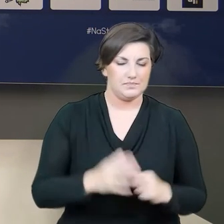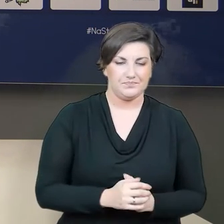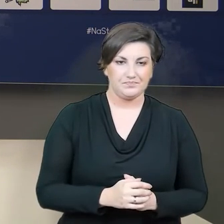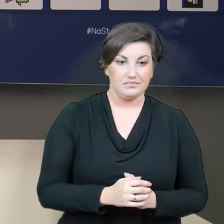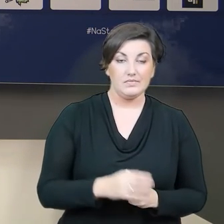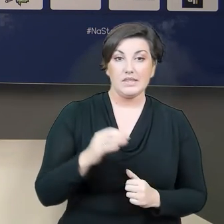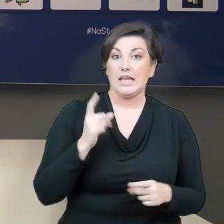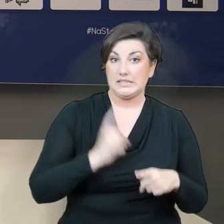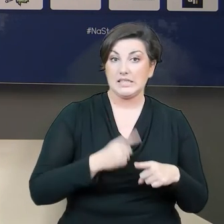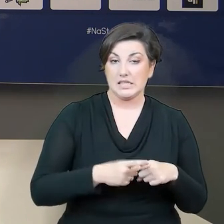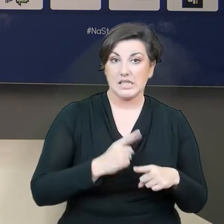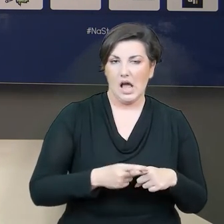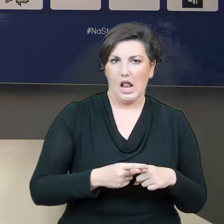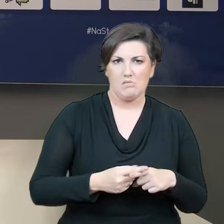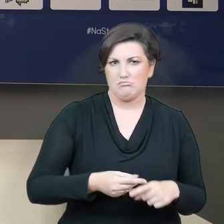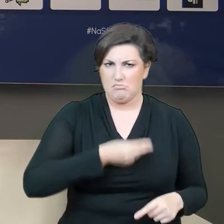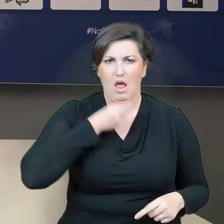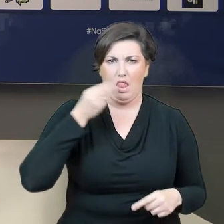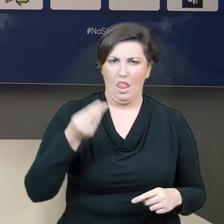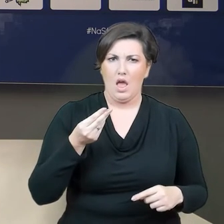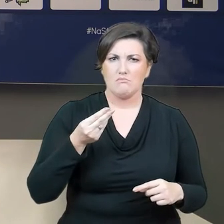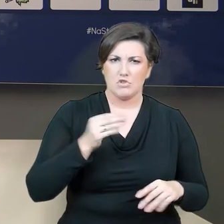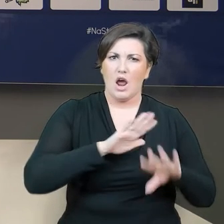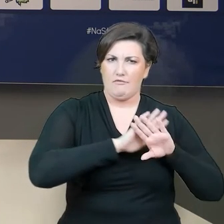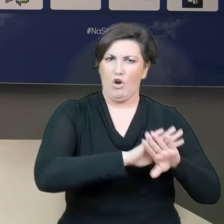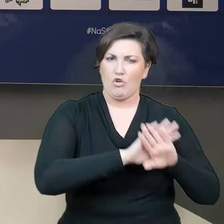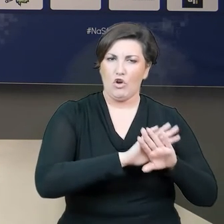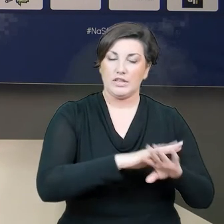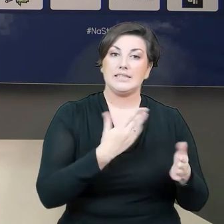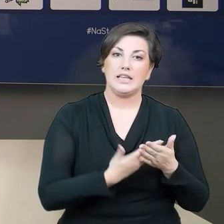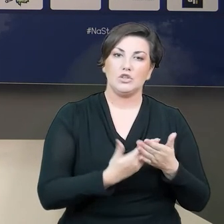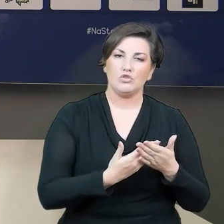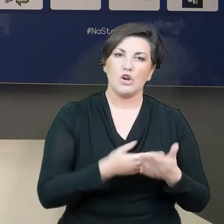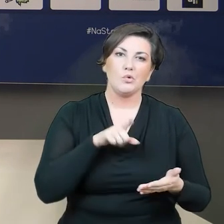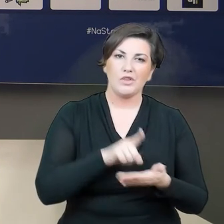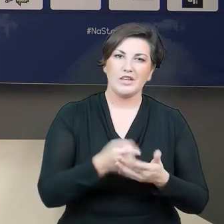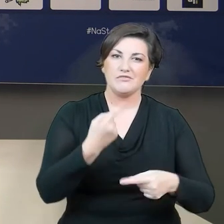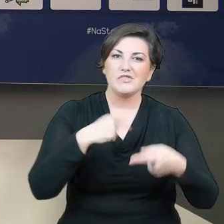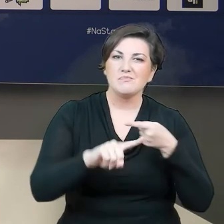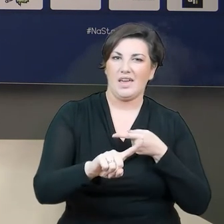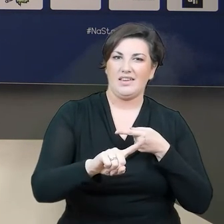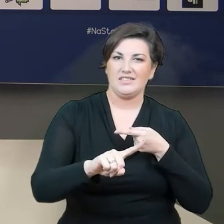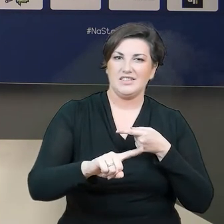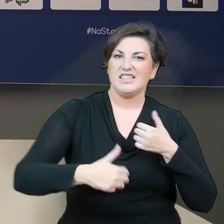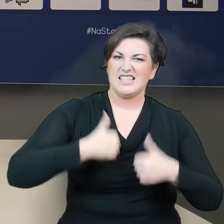udany transfer. Myślę tutaj o Fabianie Piaseckim,